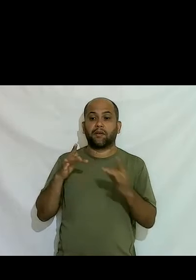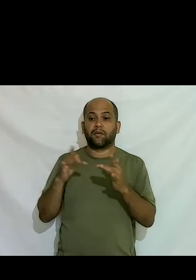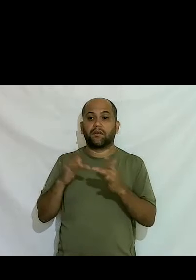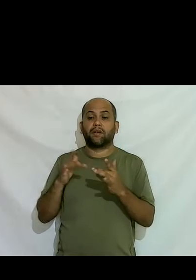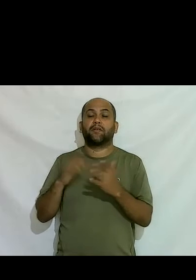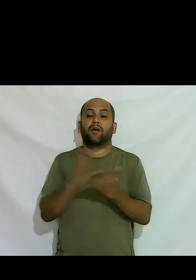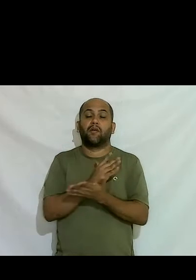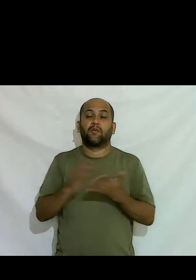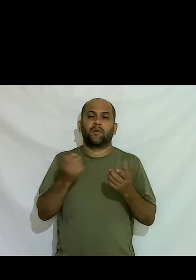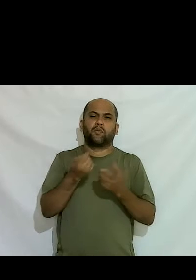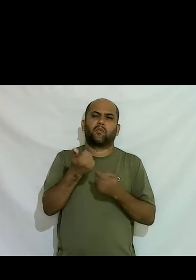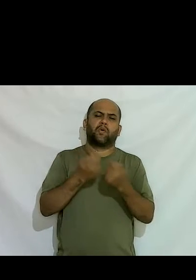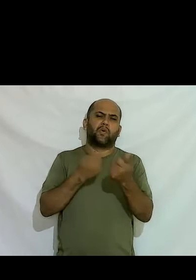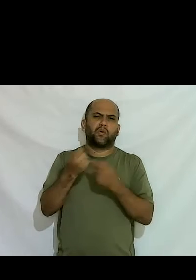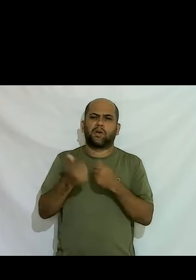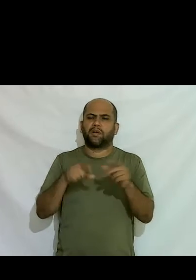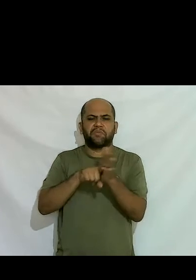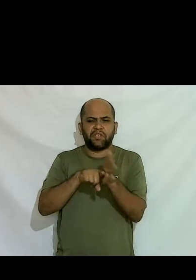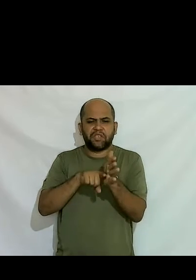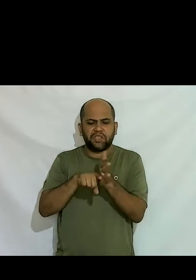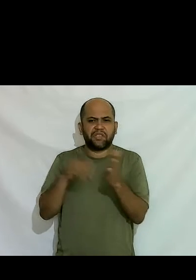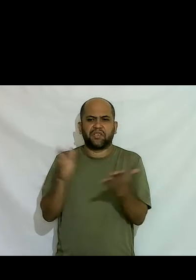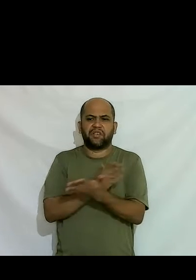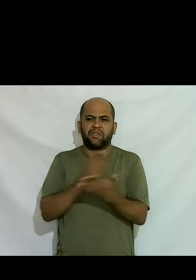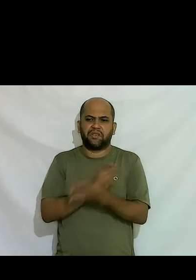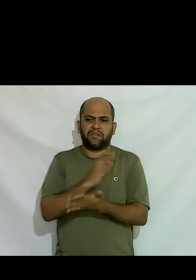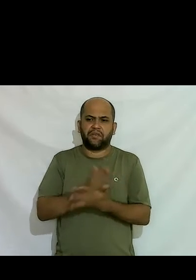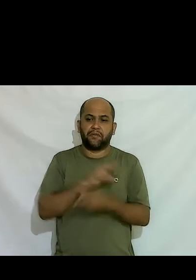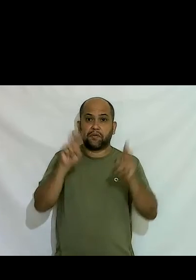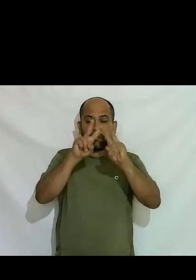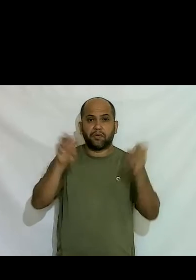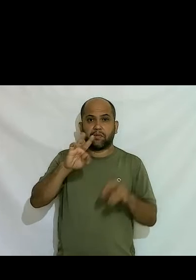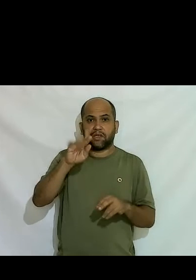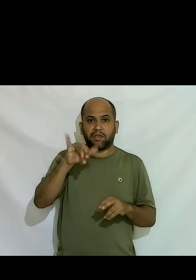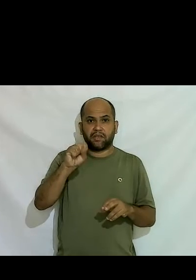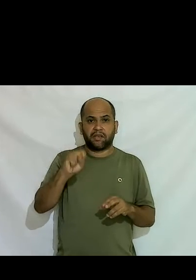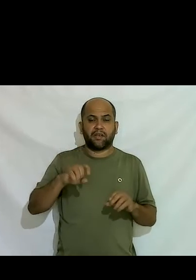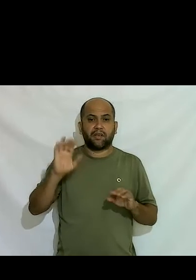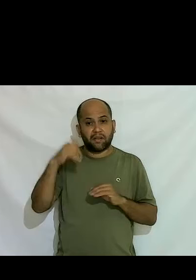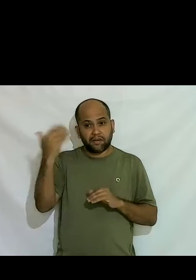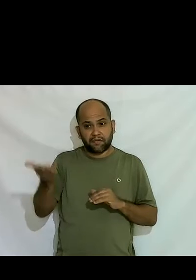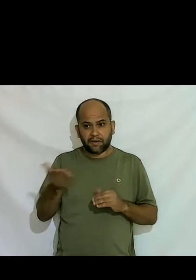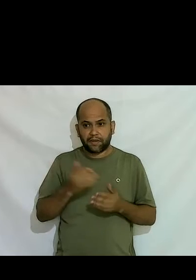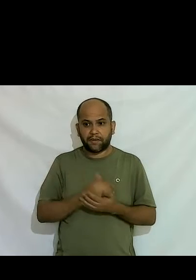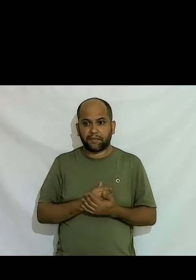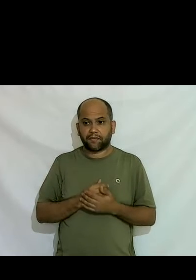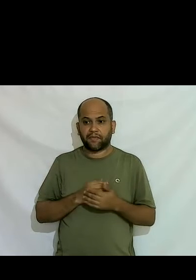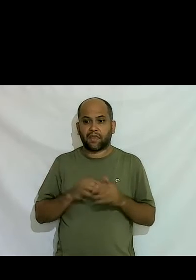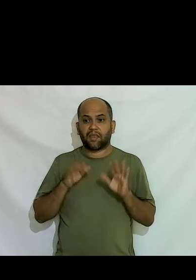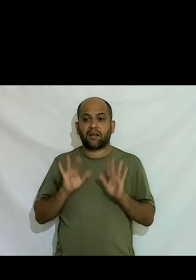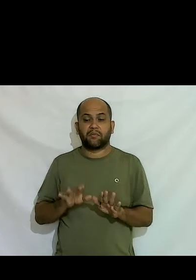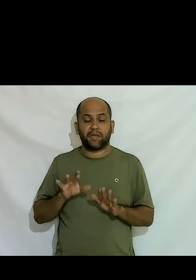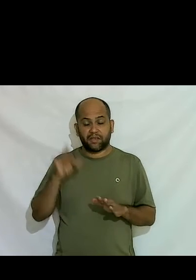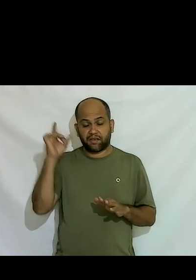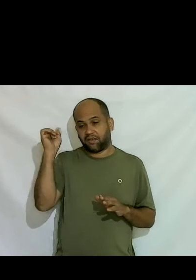poucas pesquisas alguns poucos livros documentos algumas coisas sobre trans lá de fora mas ainda era muito pouco